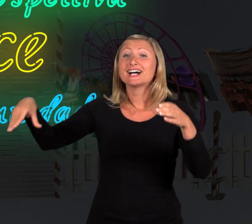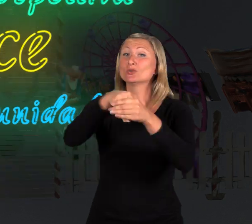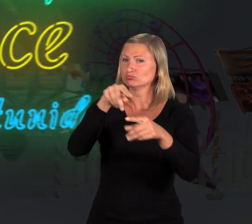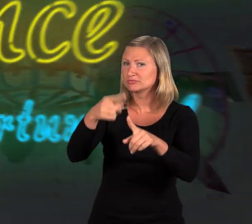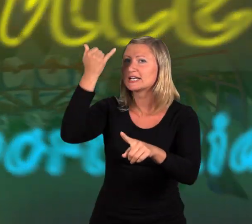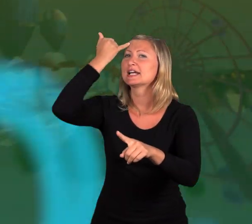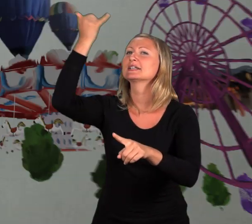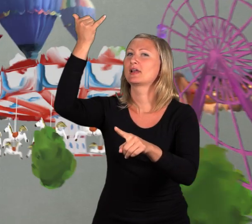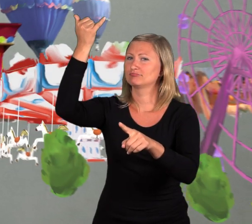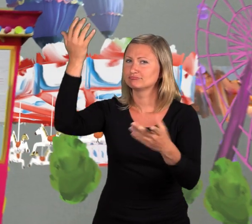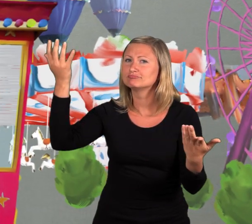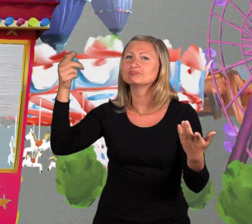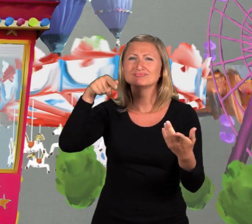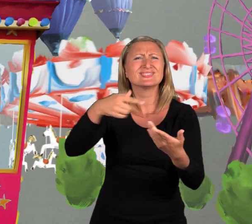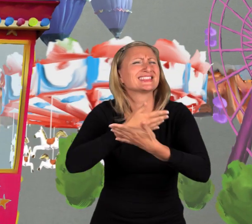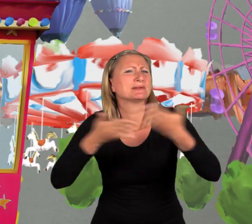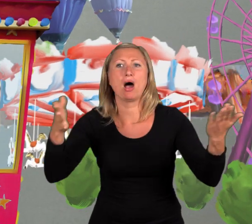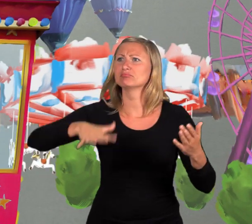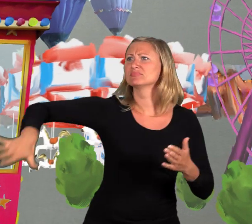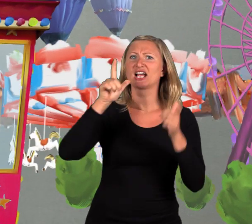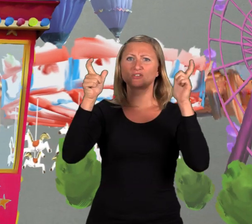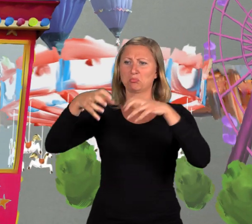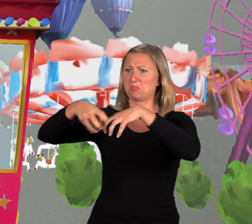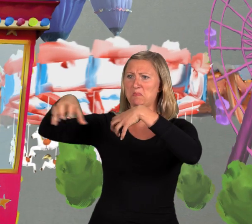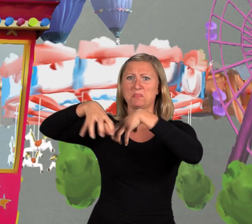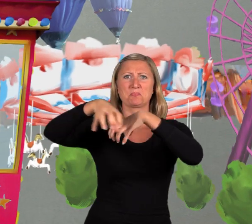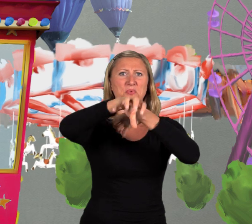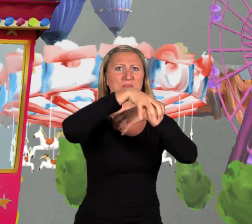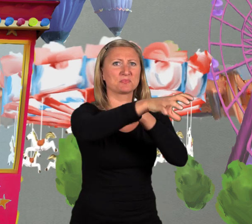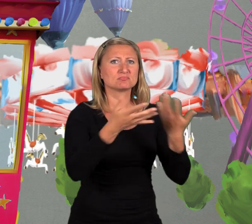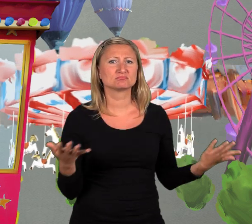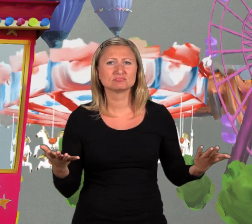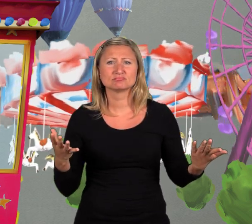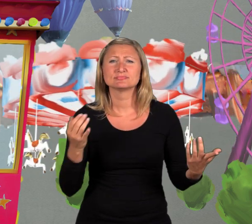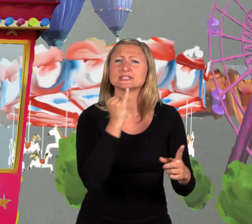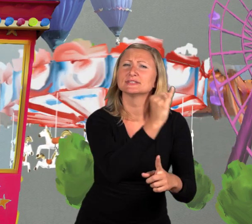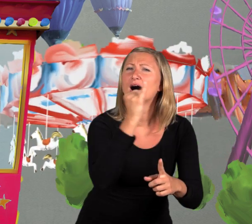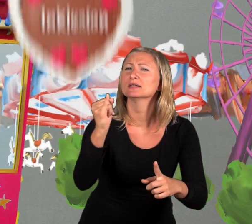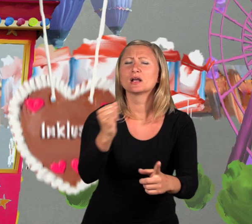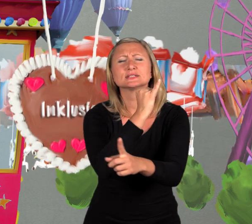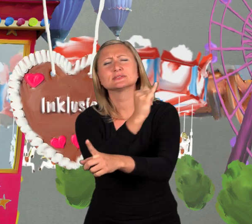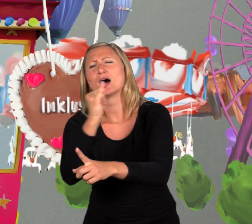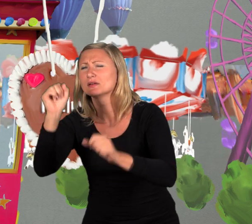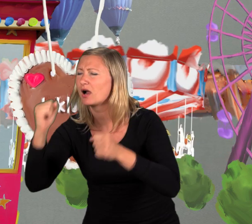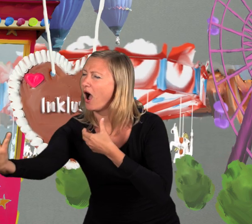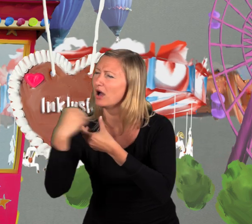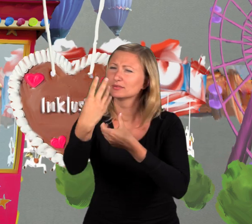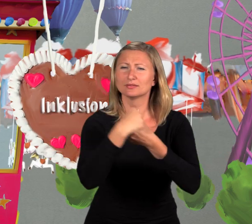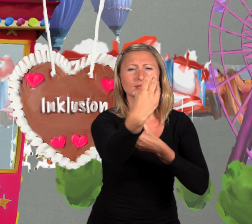Inklusion steht für die Idee, dass niemand in unserer Gesellschaft ausgegrenzt wird Jede und jeder soll